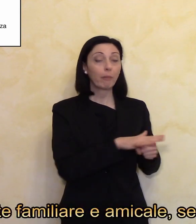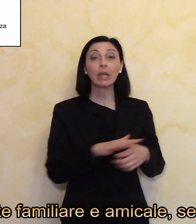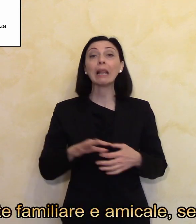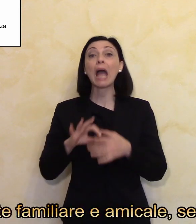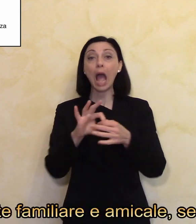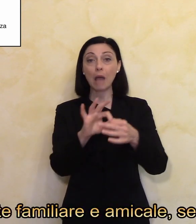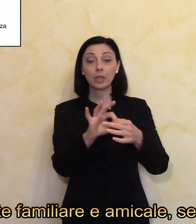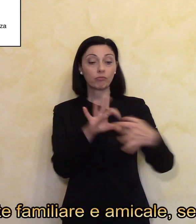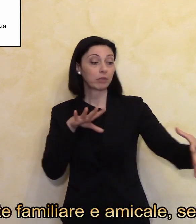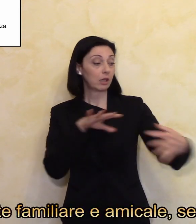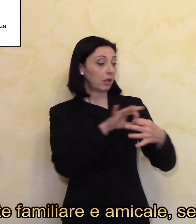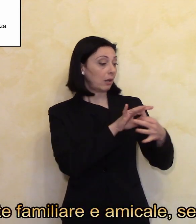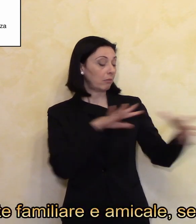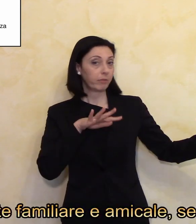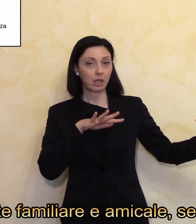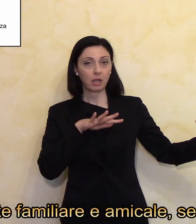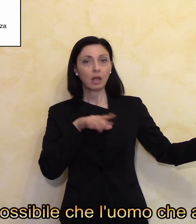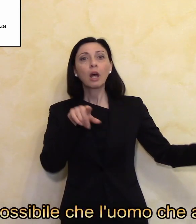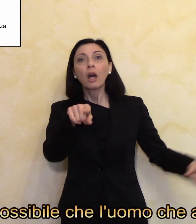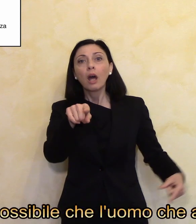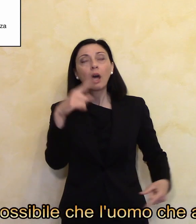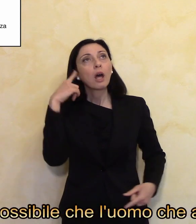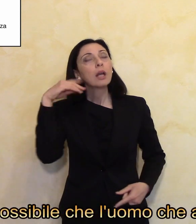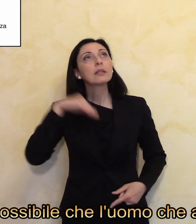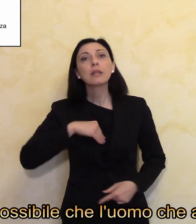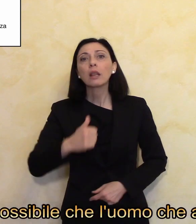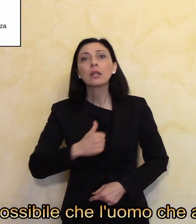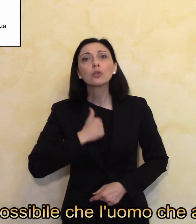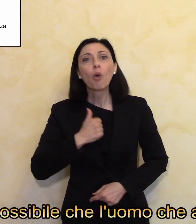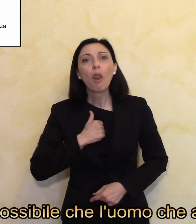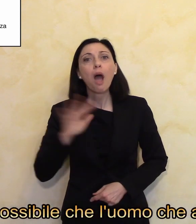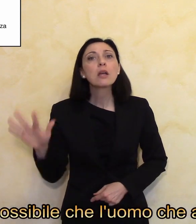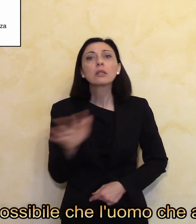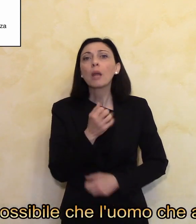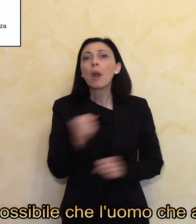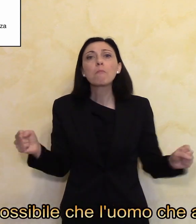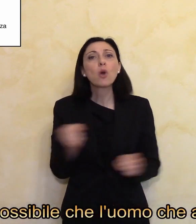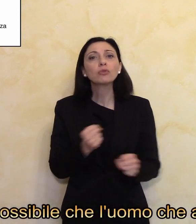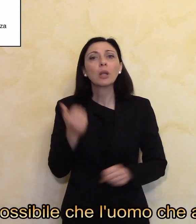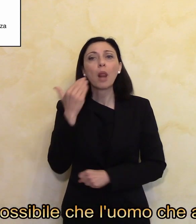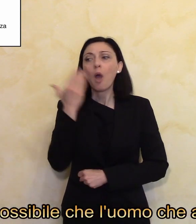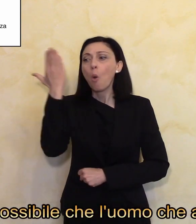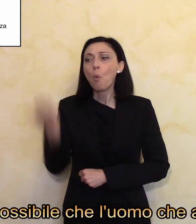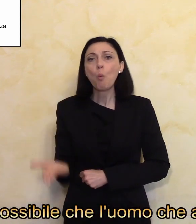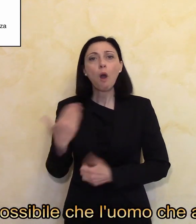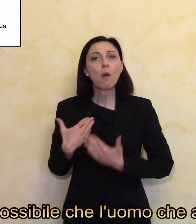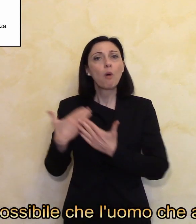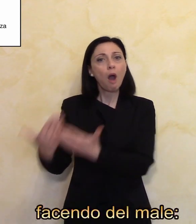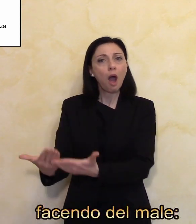della rete familiare amicale. Sei sola e ti sembra impossibile che l'uomo che ami ti stia facendo del